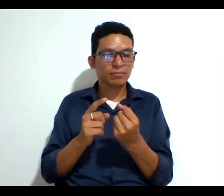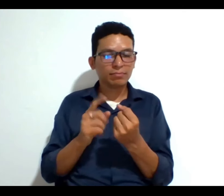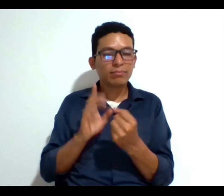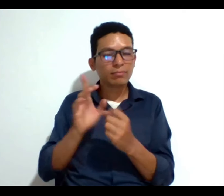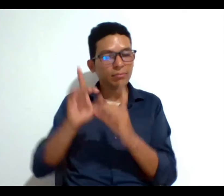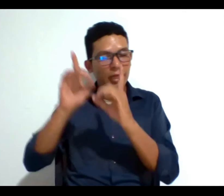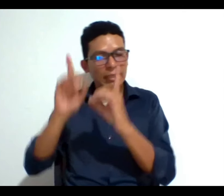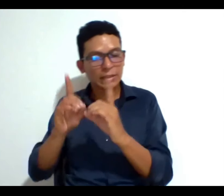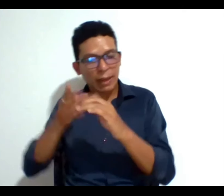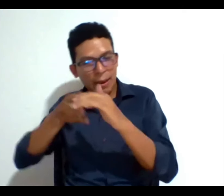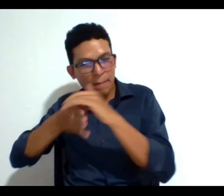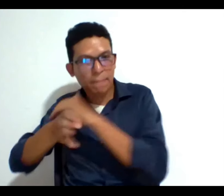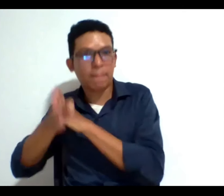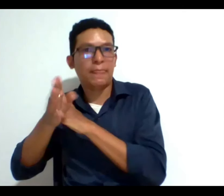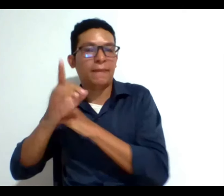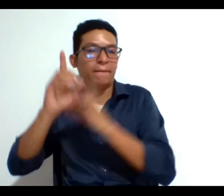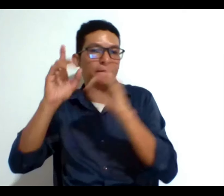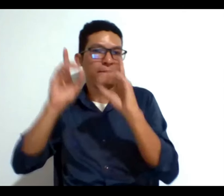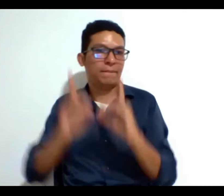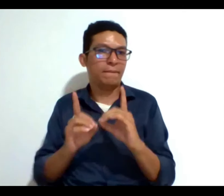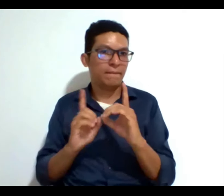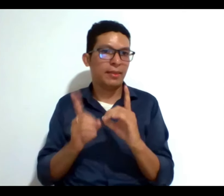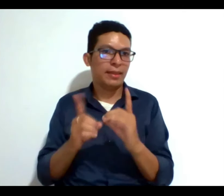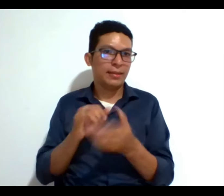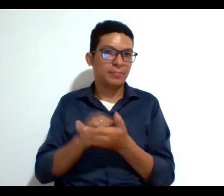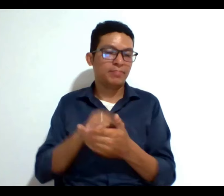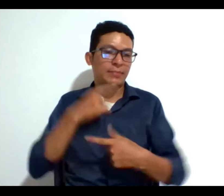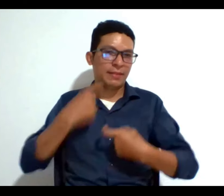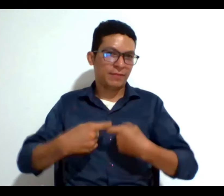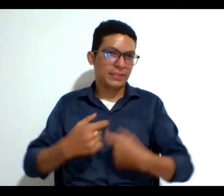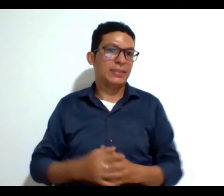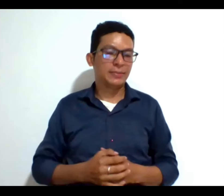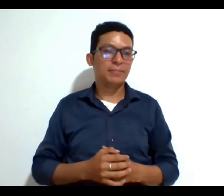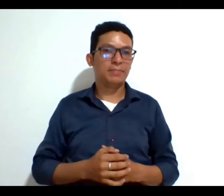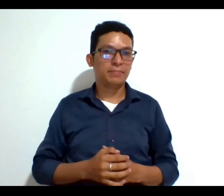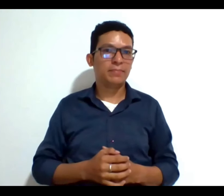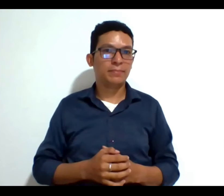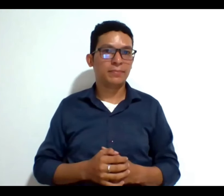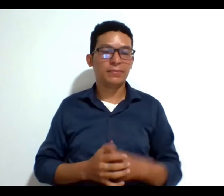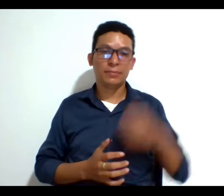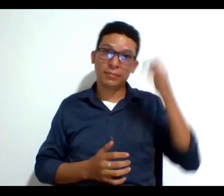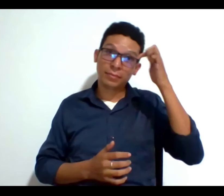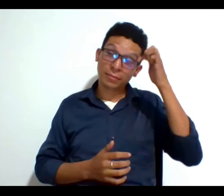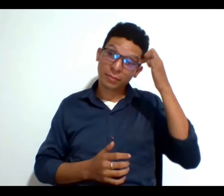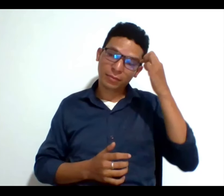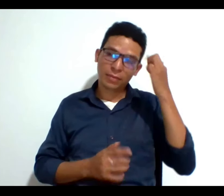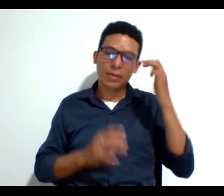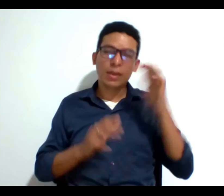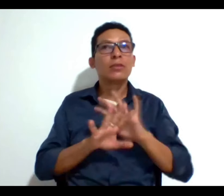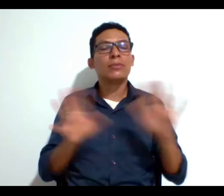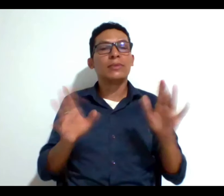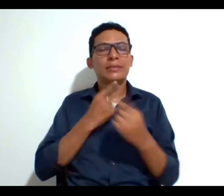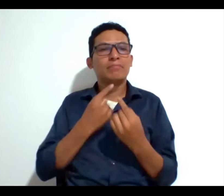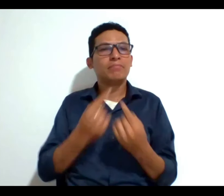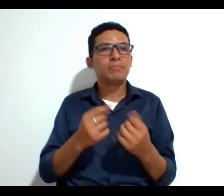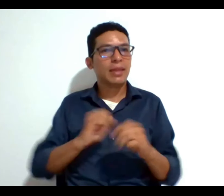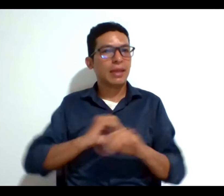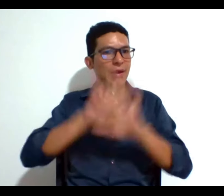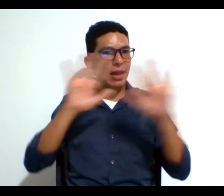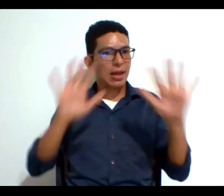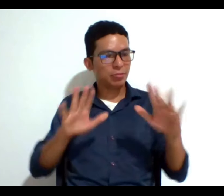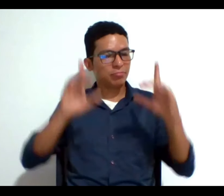ya por definición es compleja y solo decir que claro en este tipo de